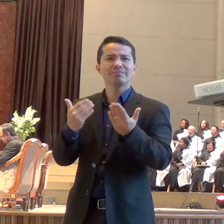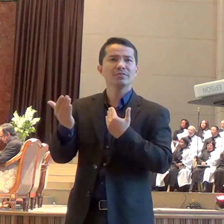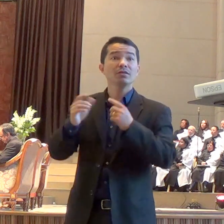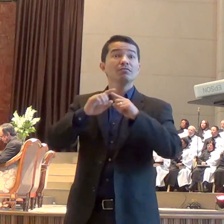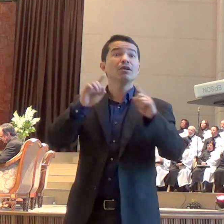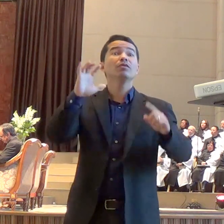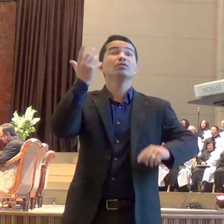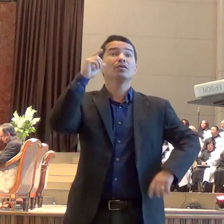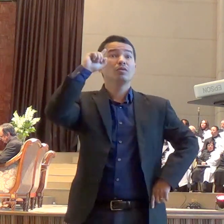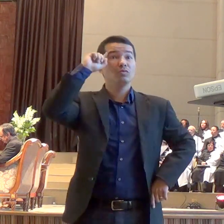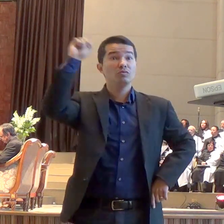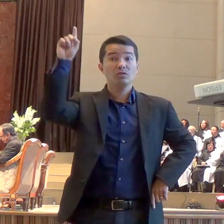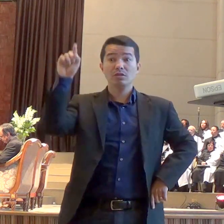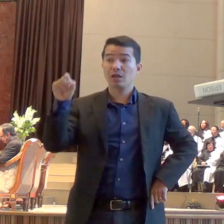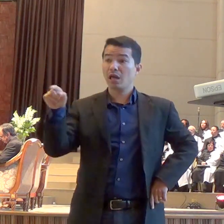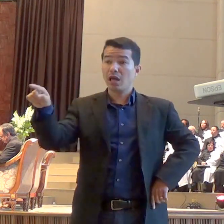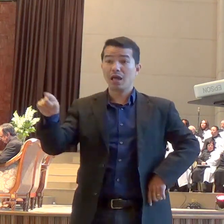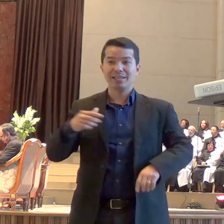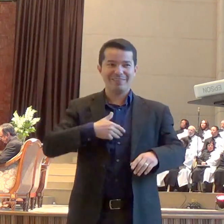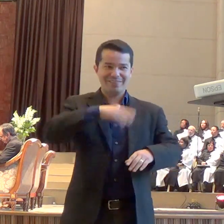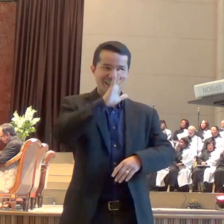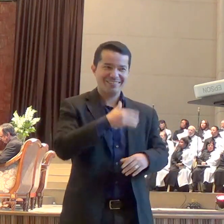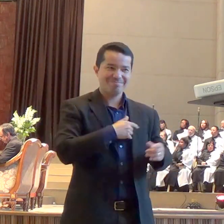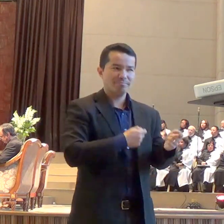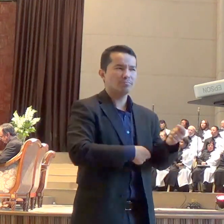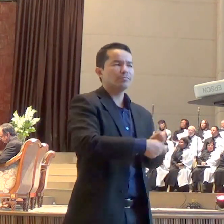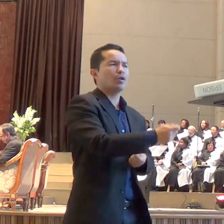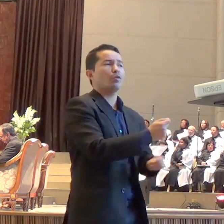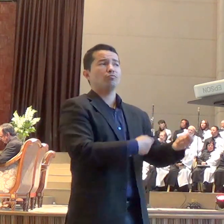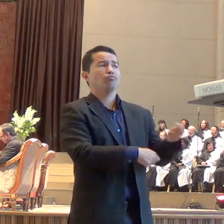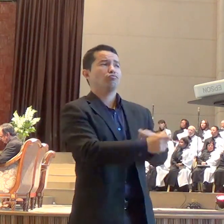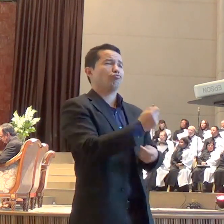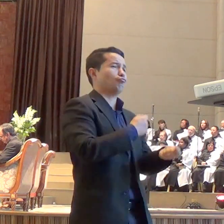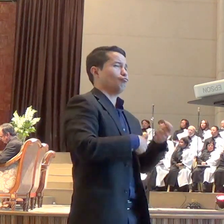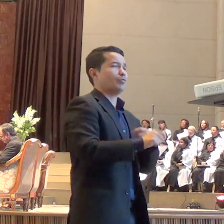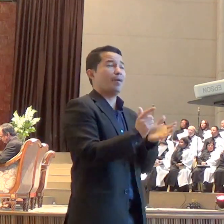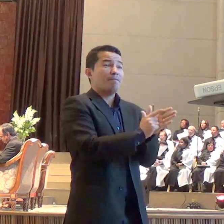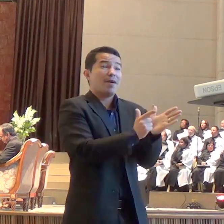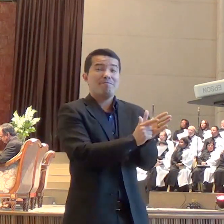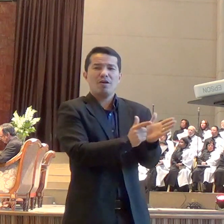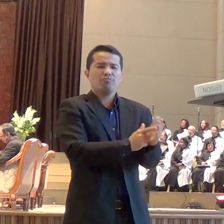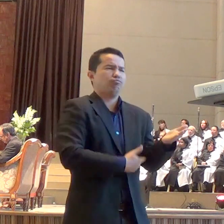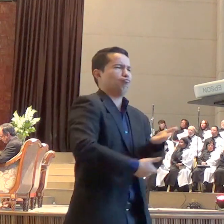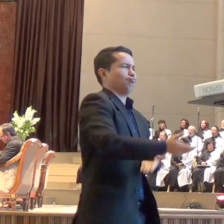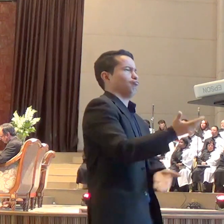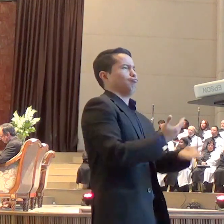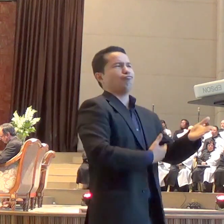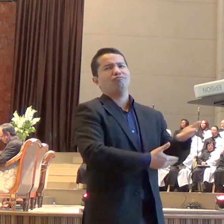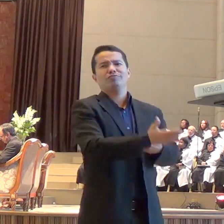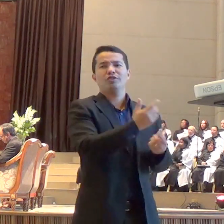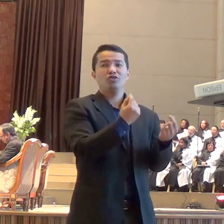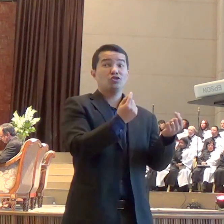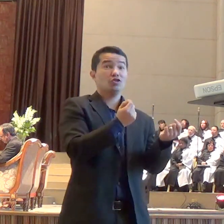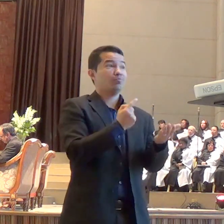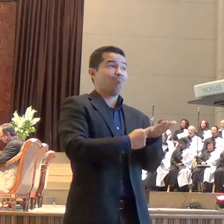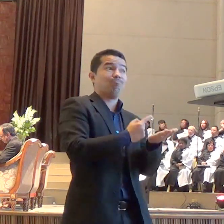fazer alguns negócios e levou papéis importantes da sua empresa. E no meio dessa